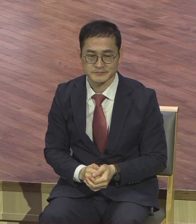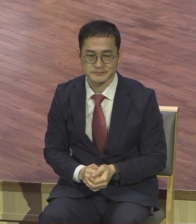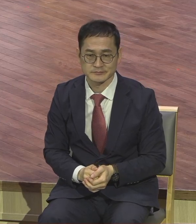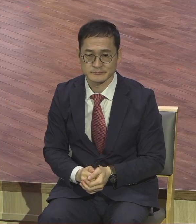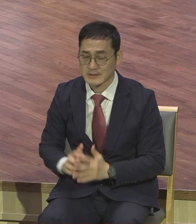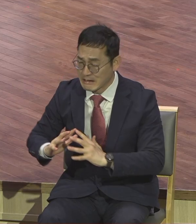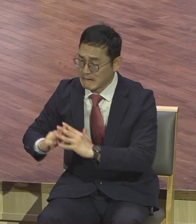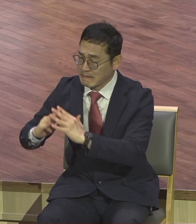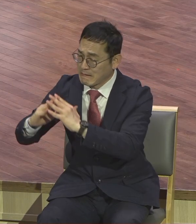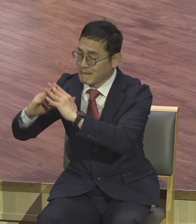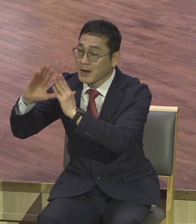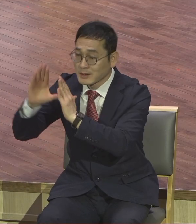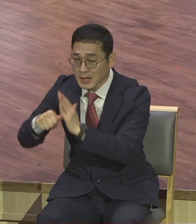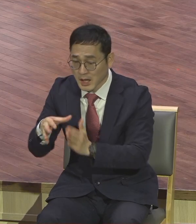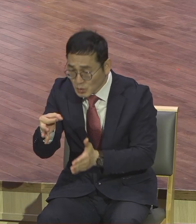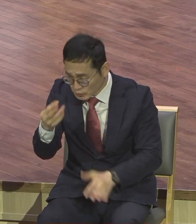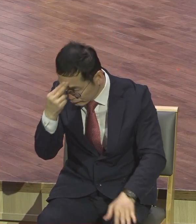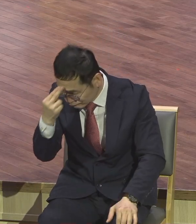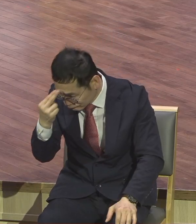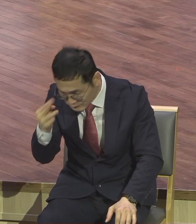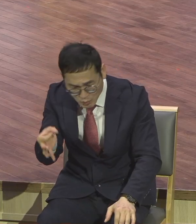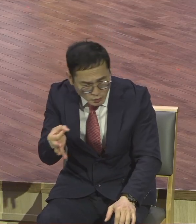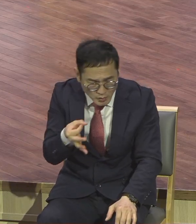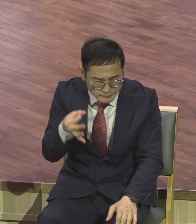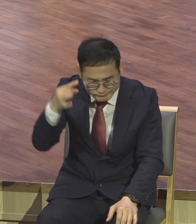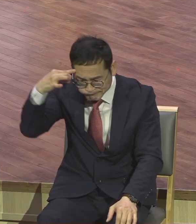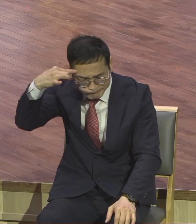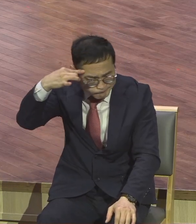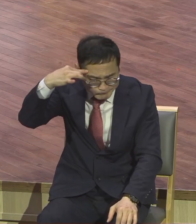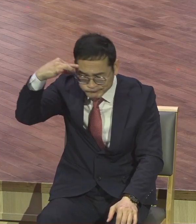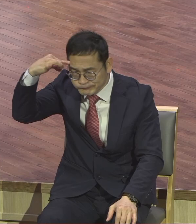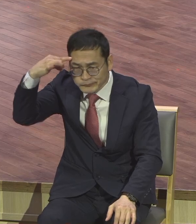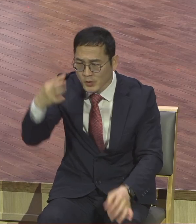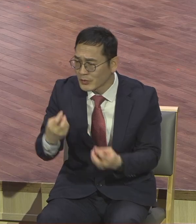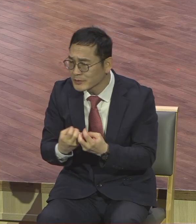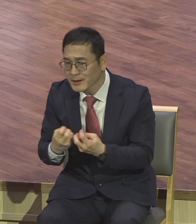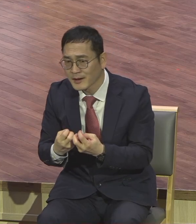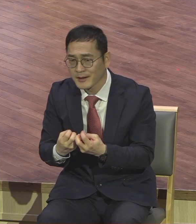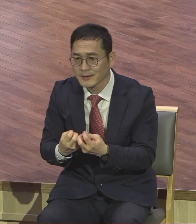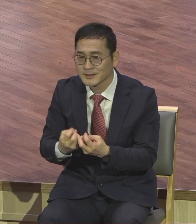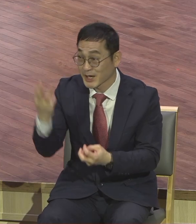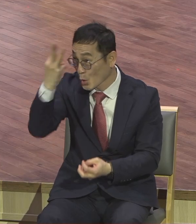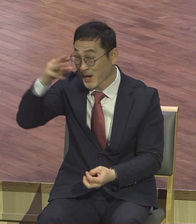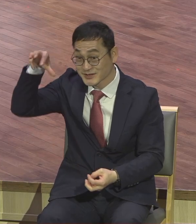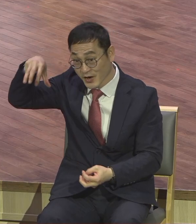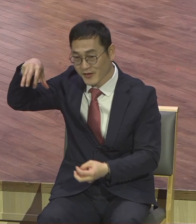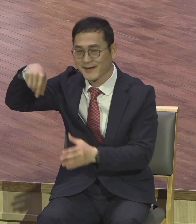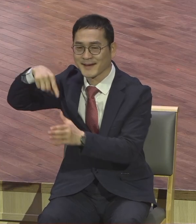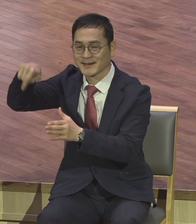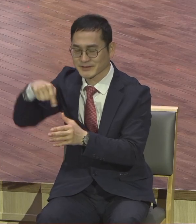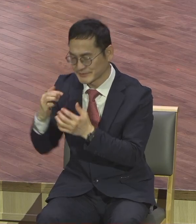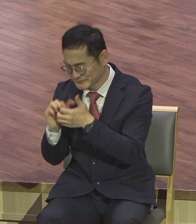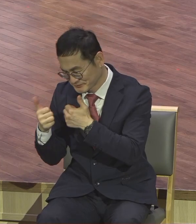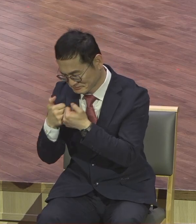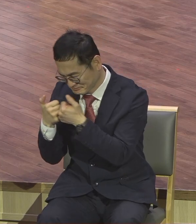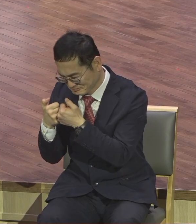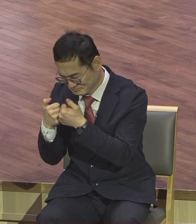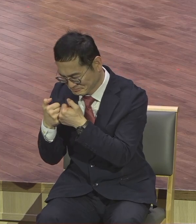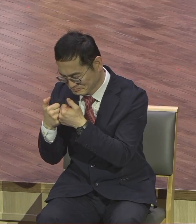어려워진다 말이에요. 이걸 충당하기 위해서 교황층이 뭘 만들었냐. 면제부 판매를 했습니다.